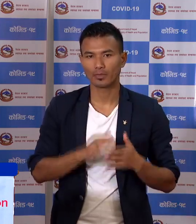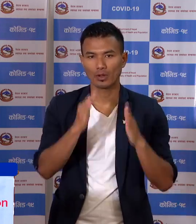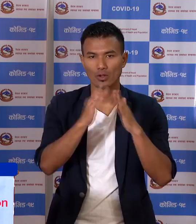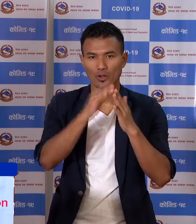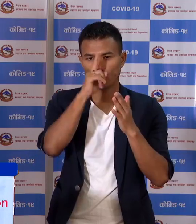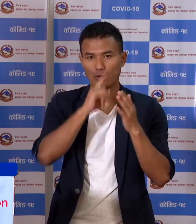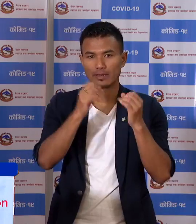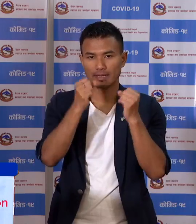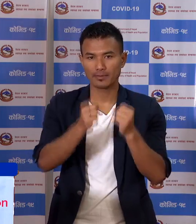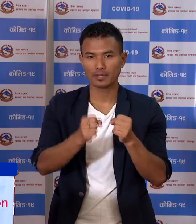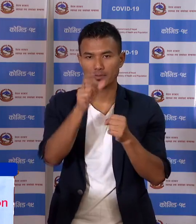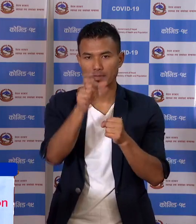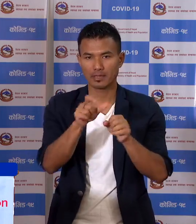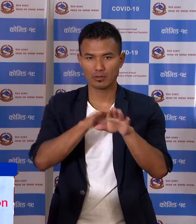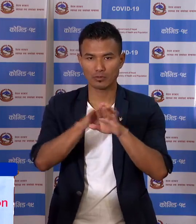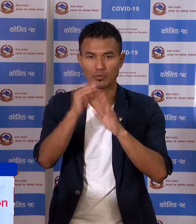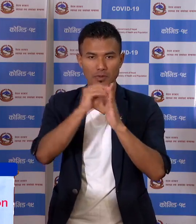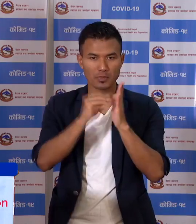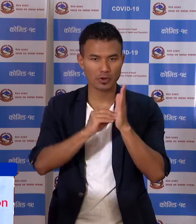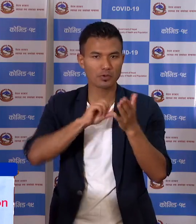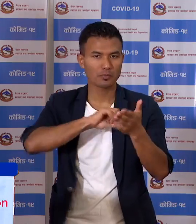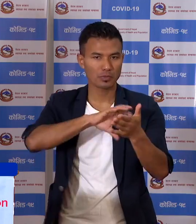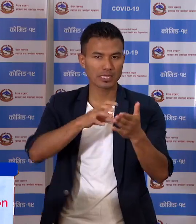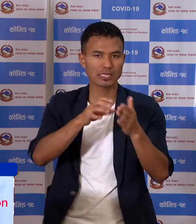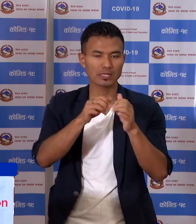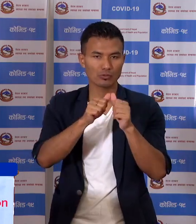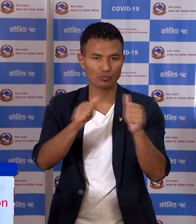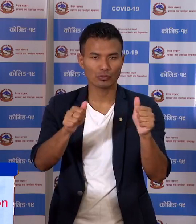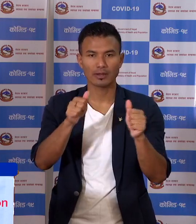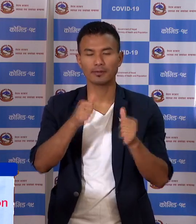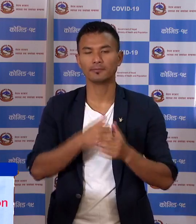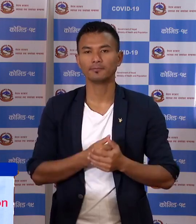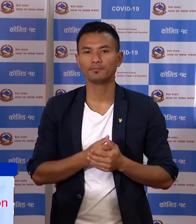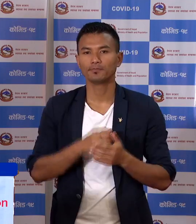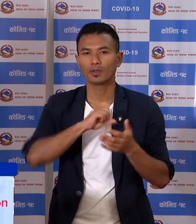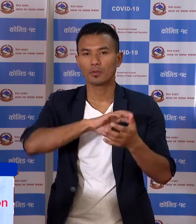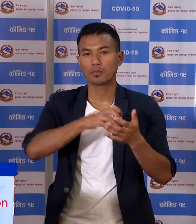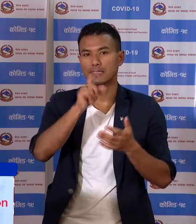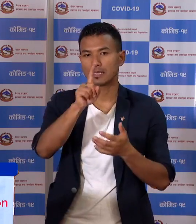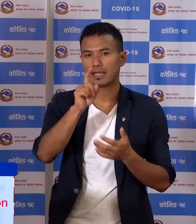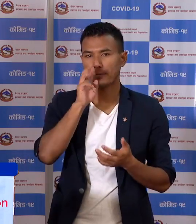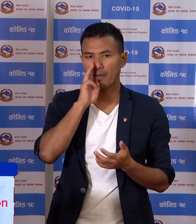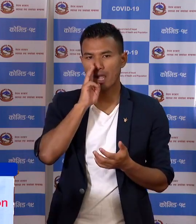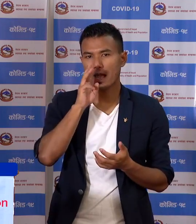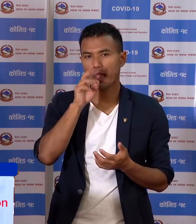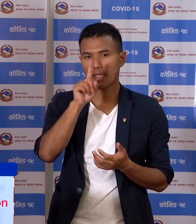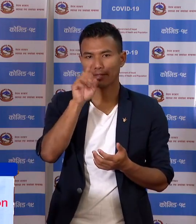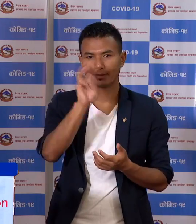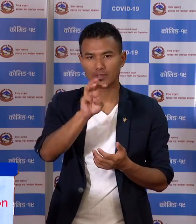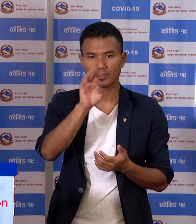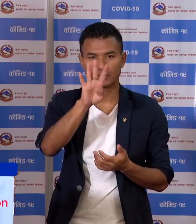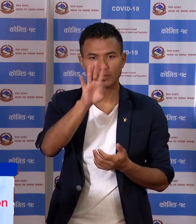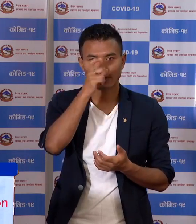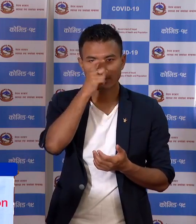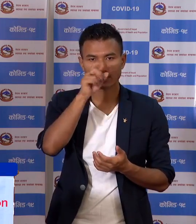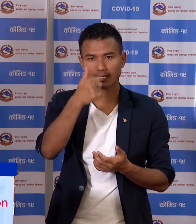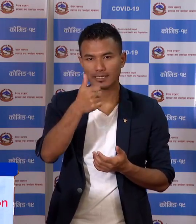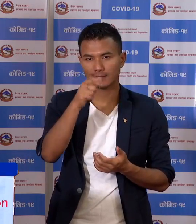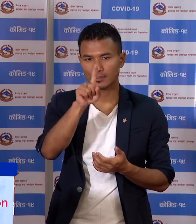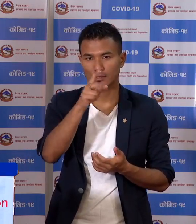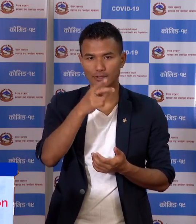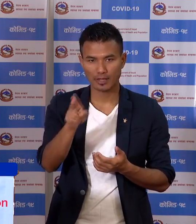कौरेंटाइन में रहेका अव्यक्ति अरुको विवरन, प्रदेशिक विवरन अनुसार, प्रदेश नमर एक मां 1471,